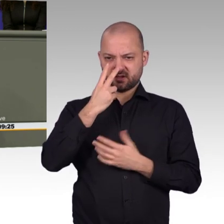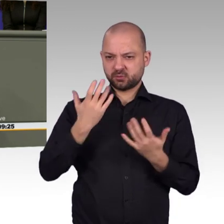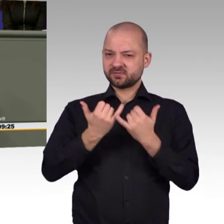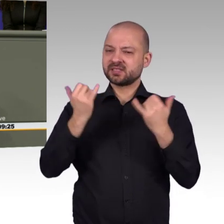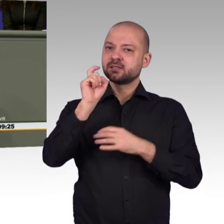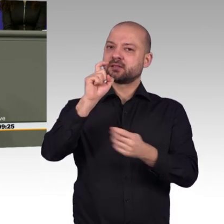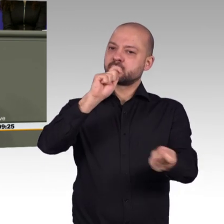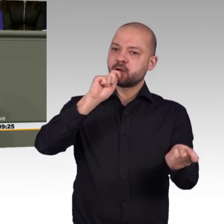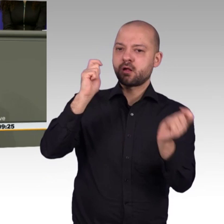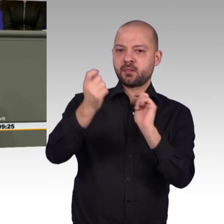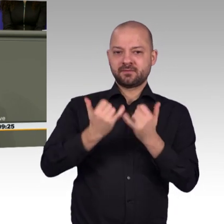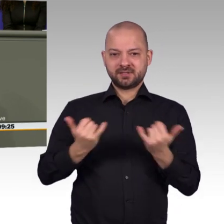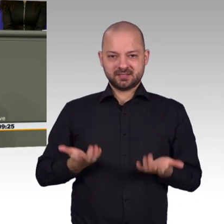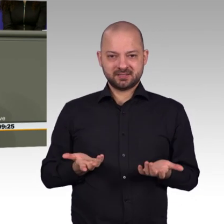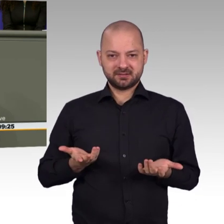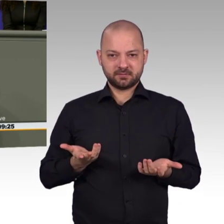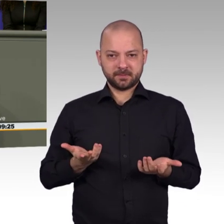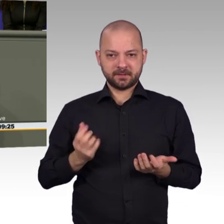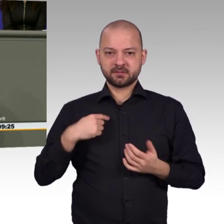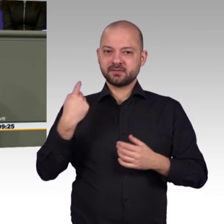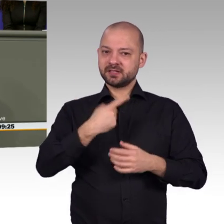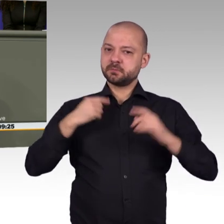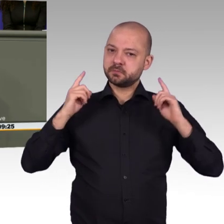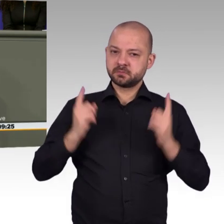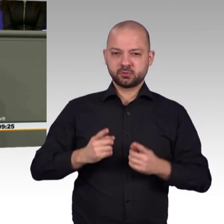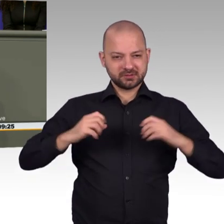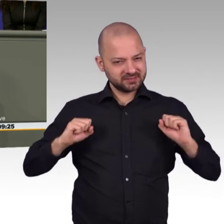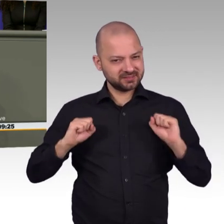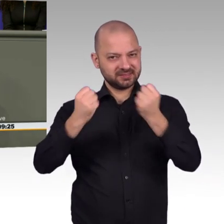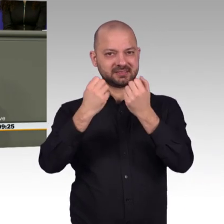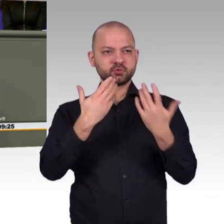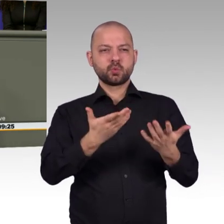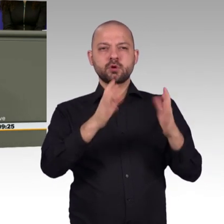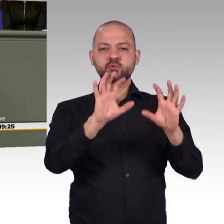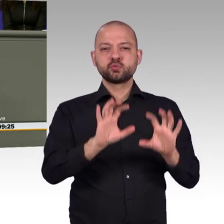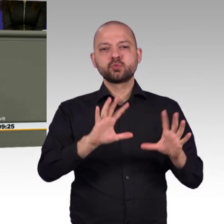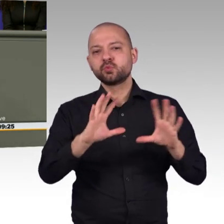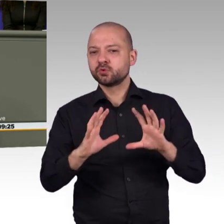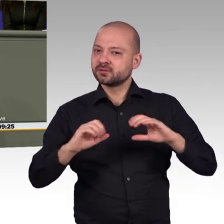wird, dann müssen wir dafür sorgen, dass wir auf allen Ebenen auch digital effizienter politisch aufgestellt sind.